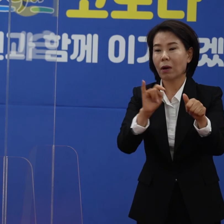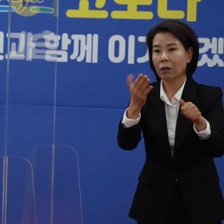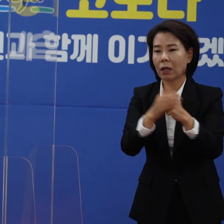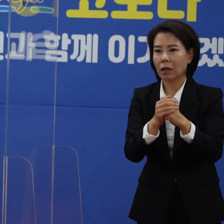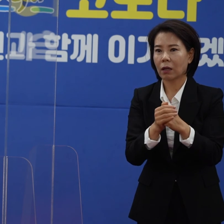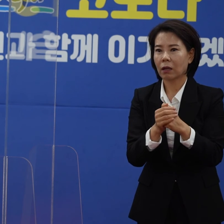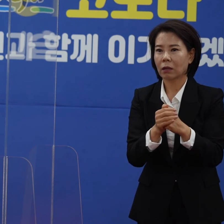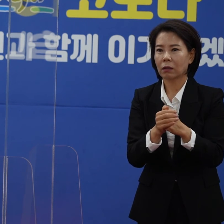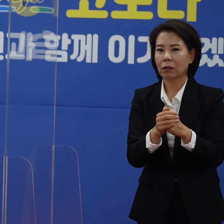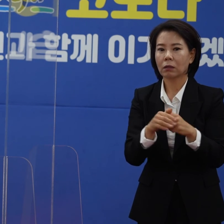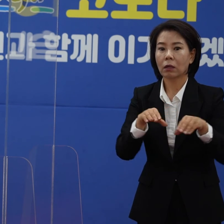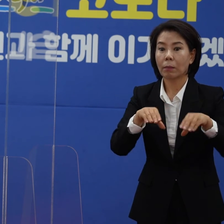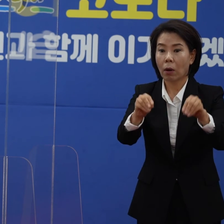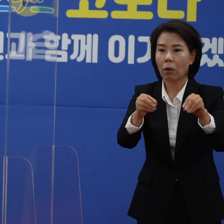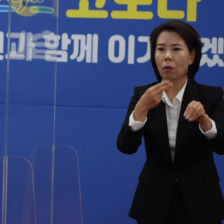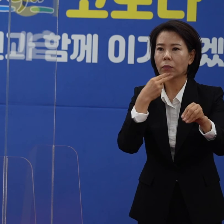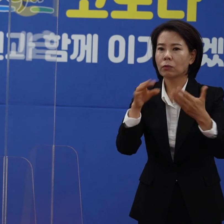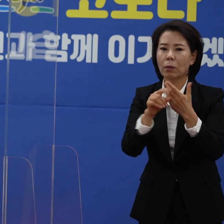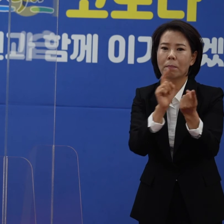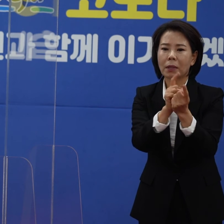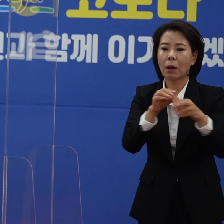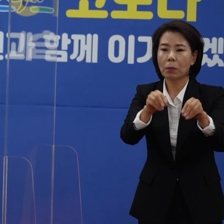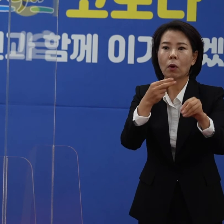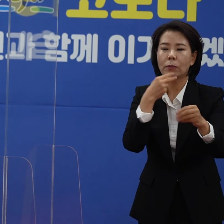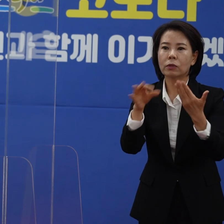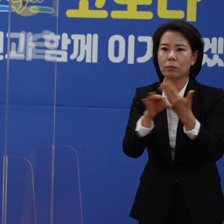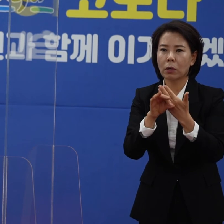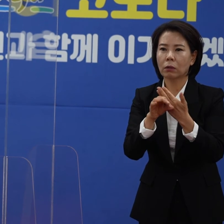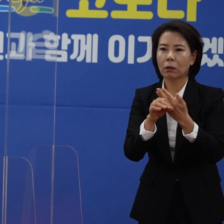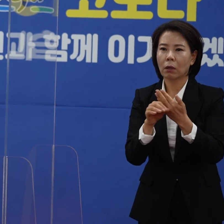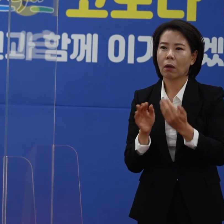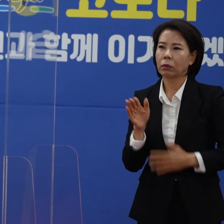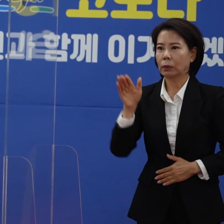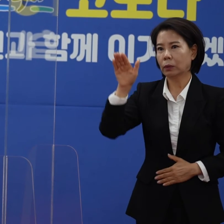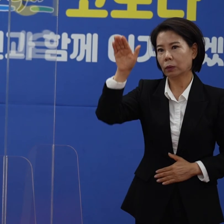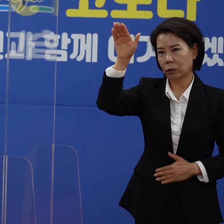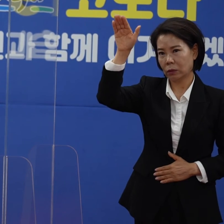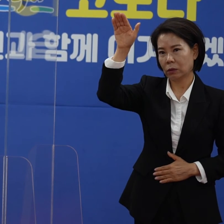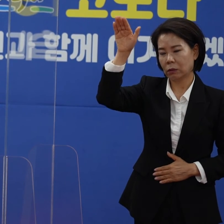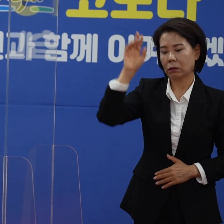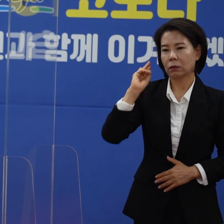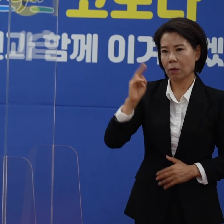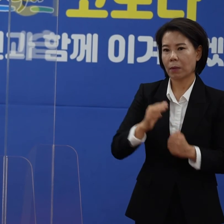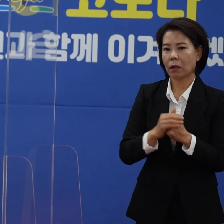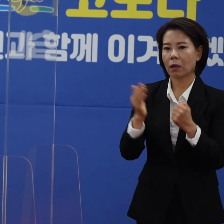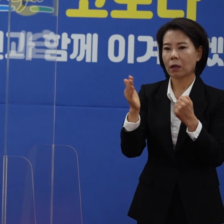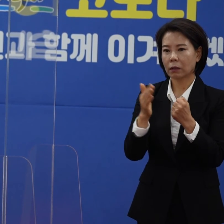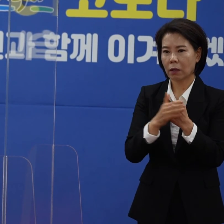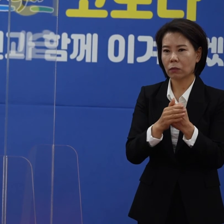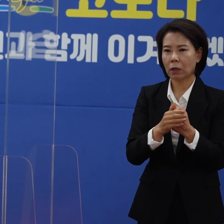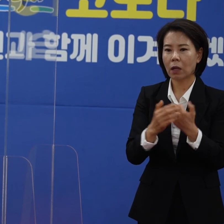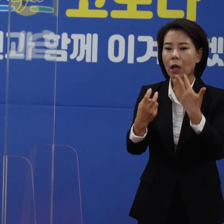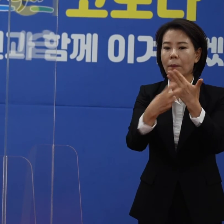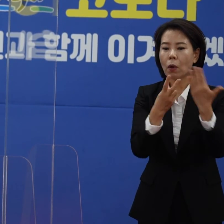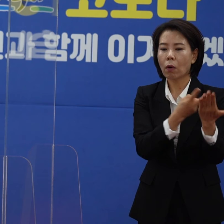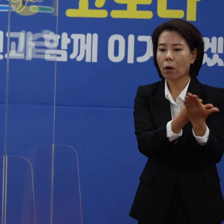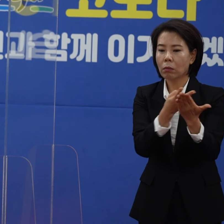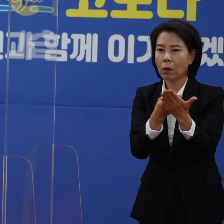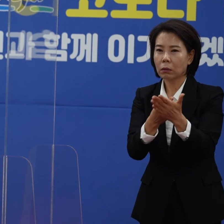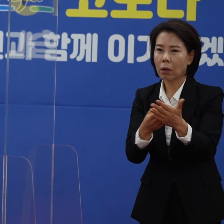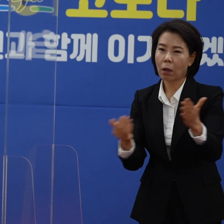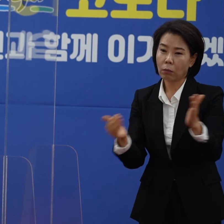이루어지지 않는다면 저희가 이 확산세를 꺾을 수는 없을 것 같습니다. 그리고 병상이라는 것이 저희가